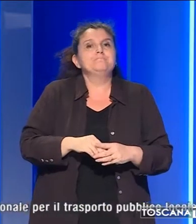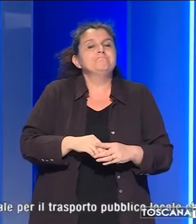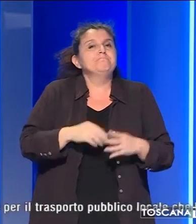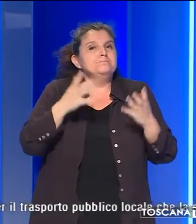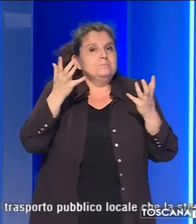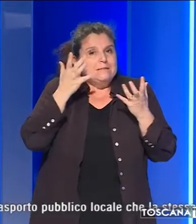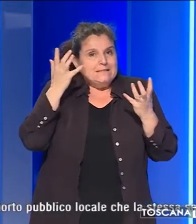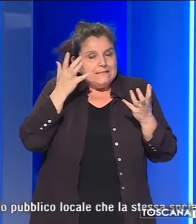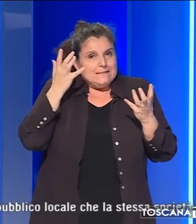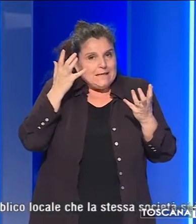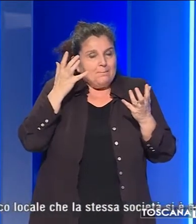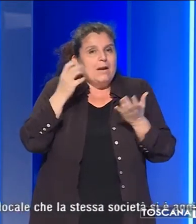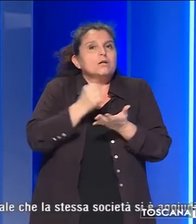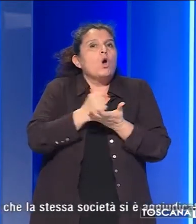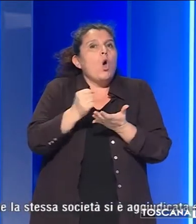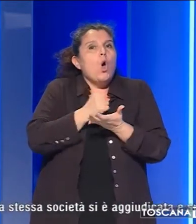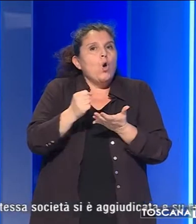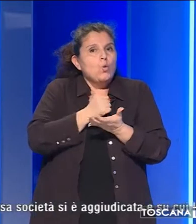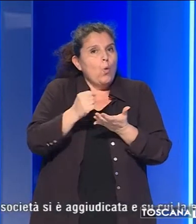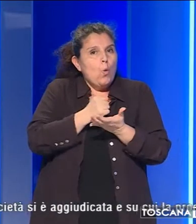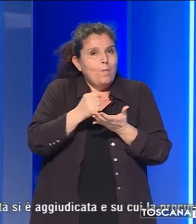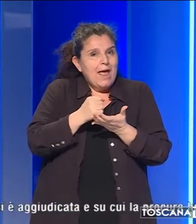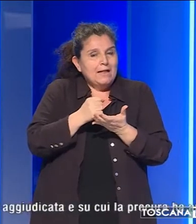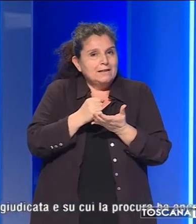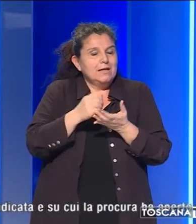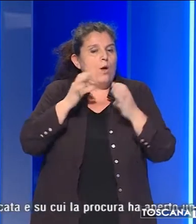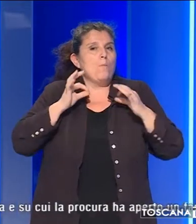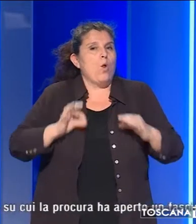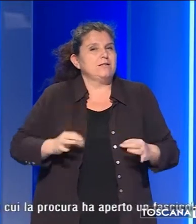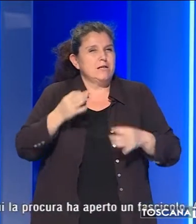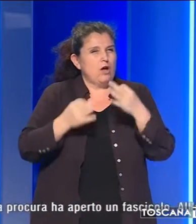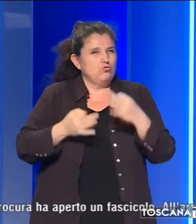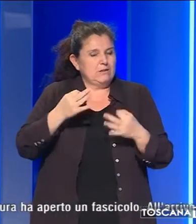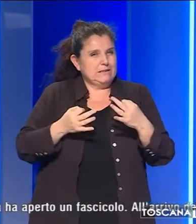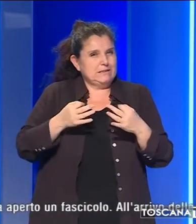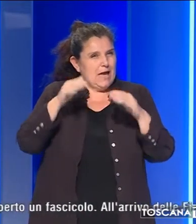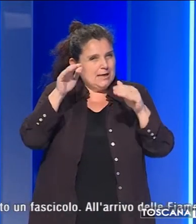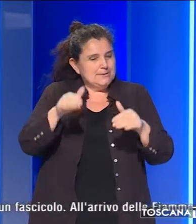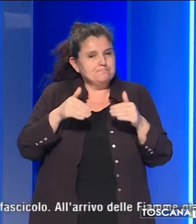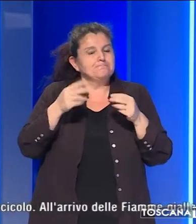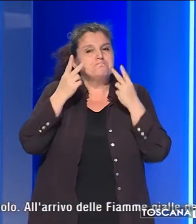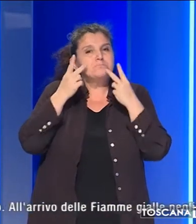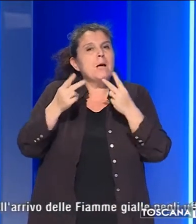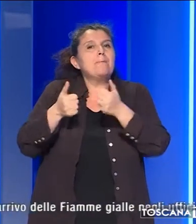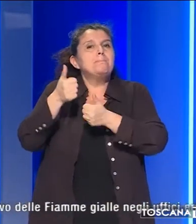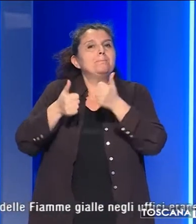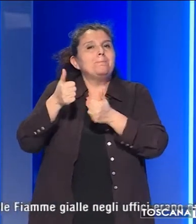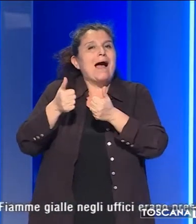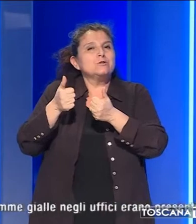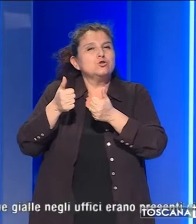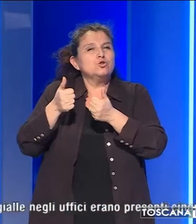Secondo quanto appreso, i documenti richiesti dalla Polizia Giudiziaria riguarderebbero il bando di gara